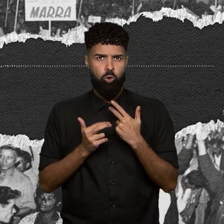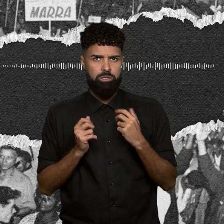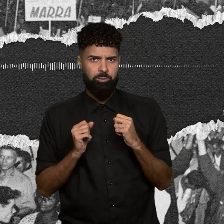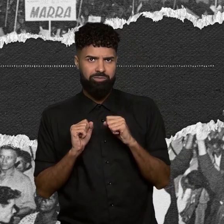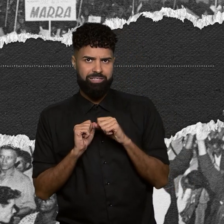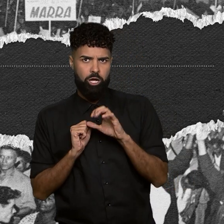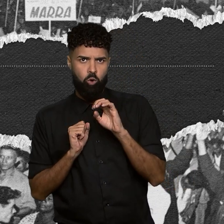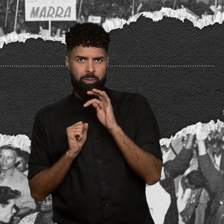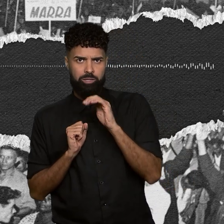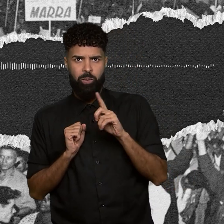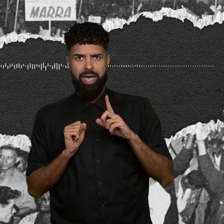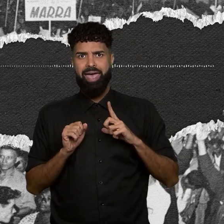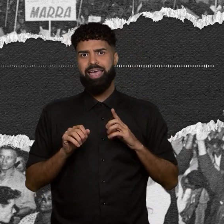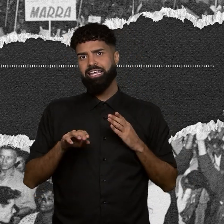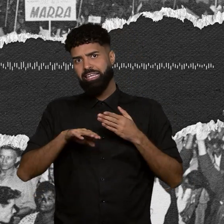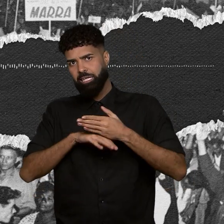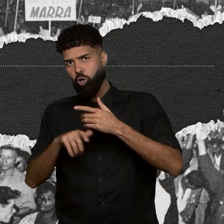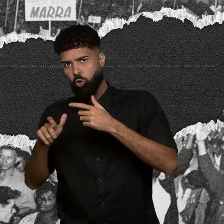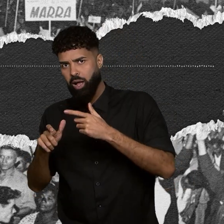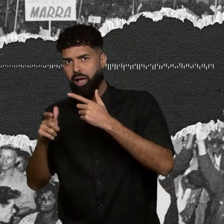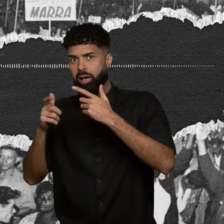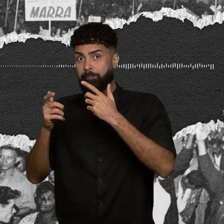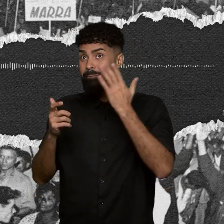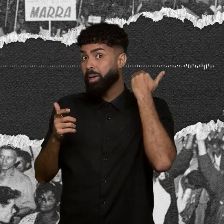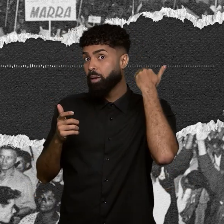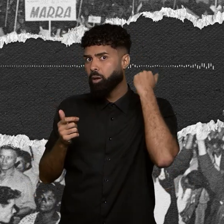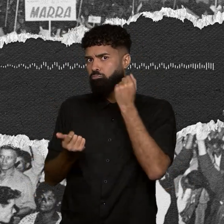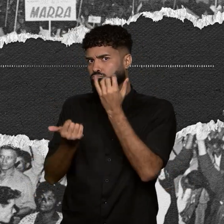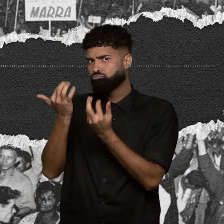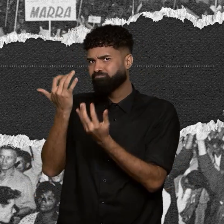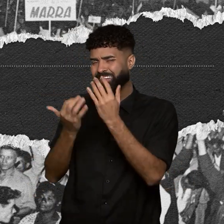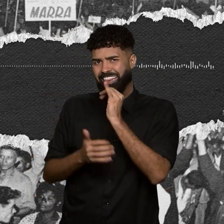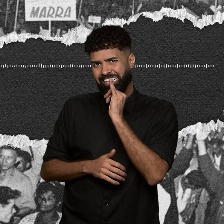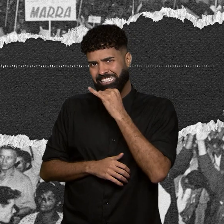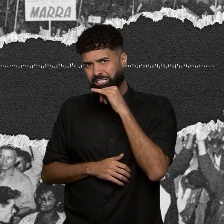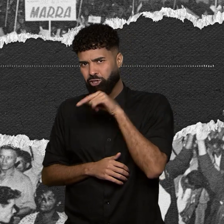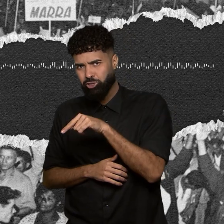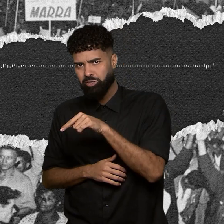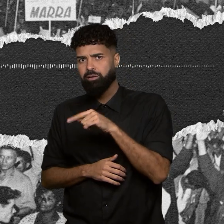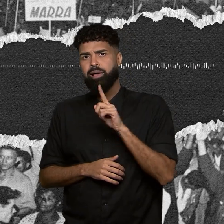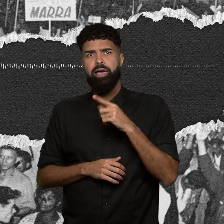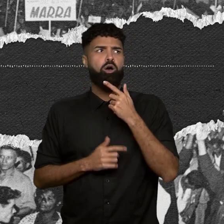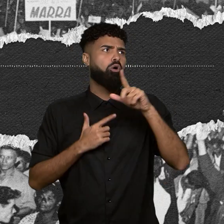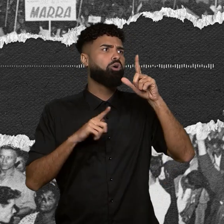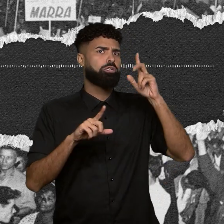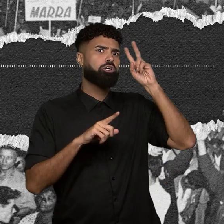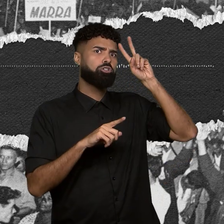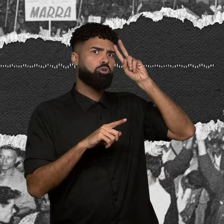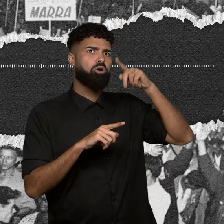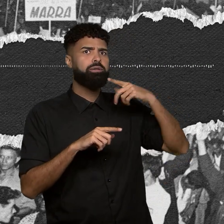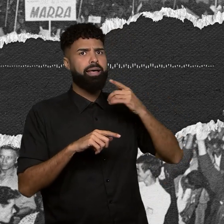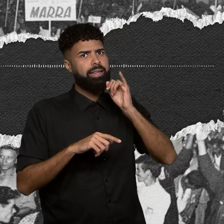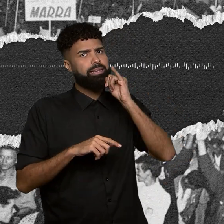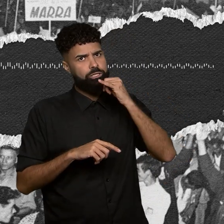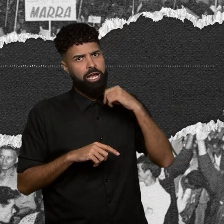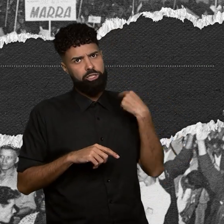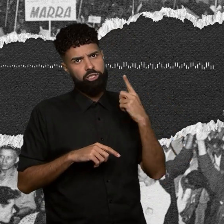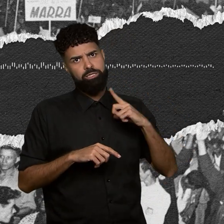parte de onde aconteceu uma história que é triste, assim como tantas outras histórias tristes que a gente tem mundo